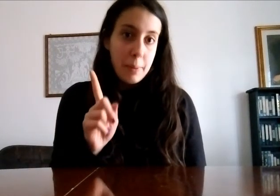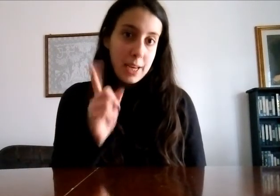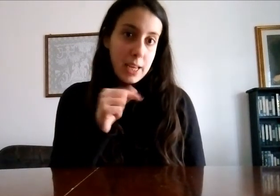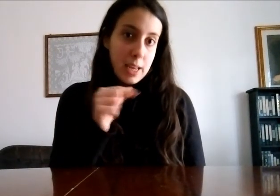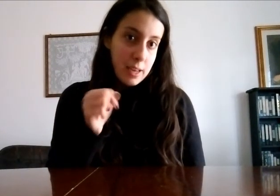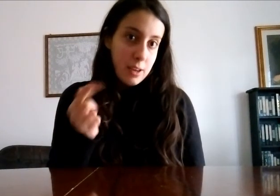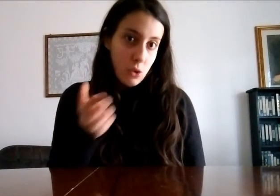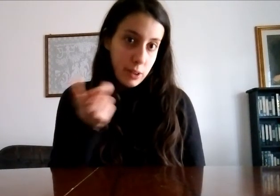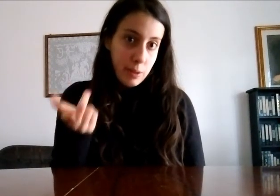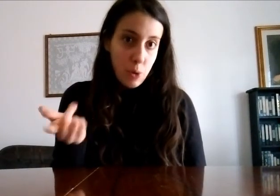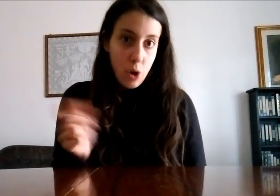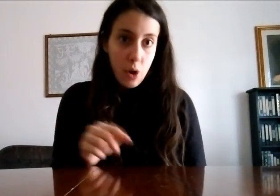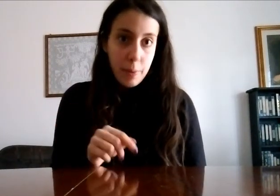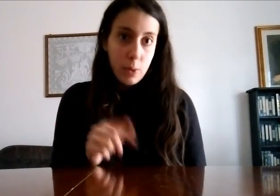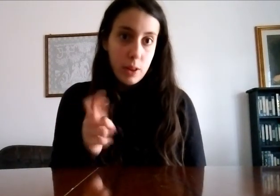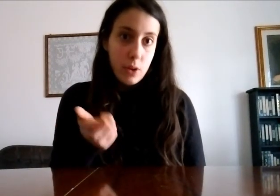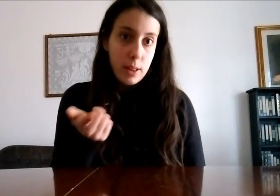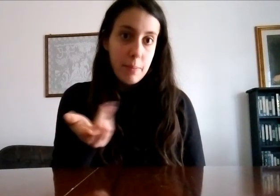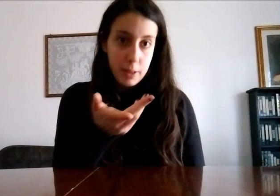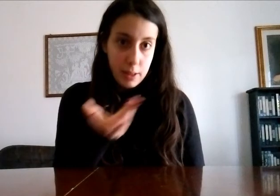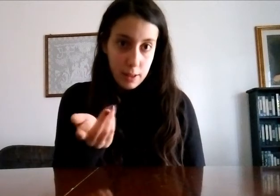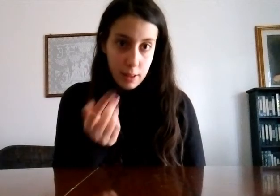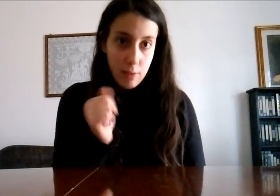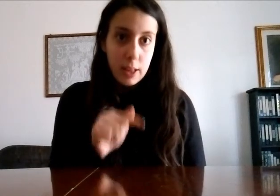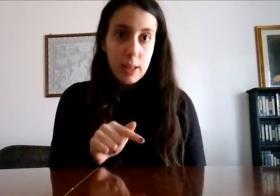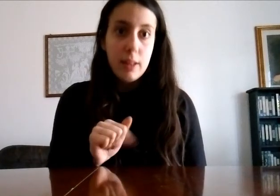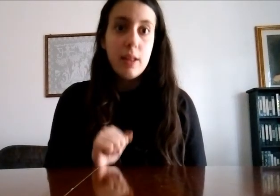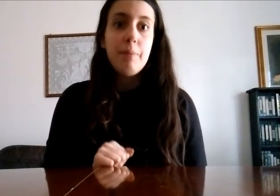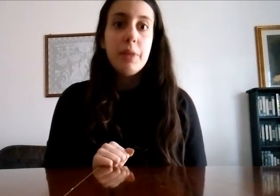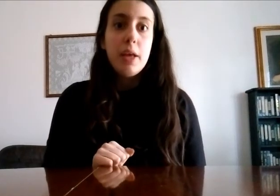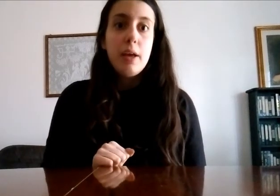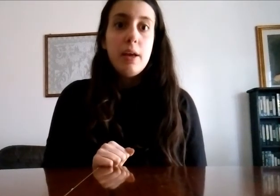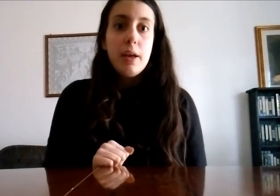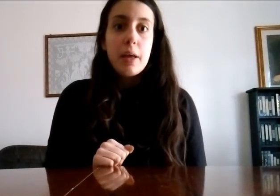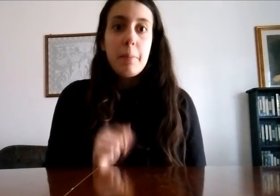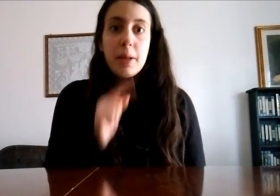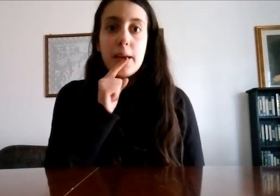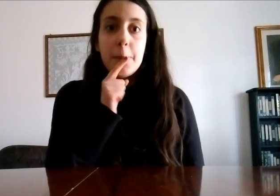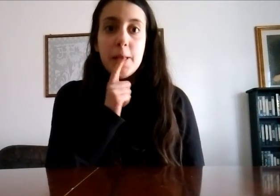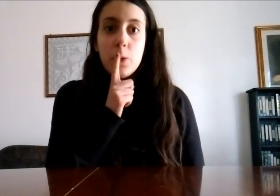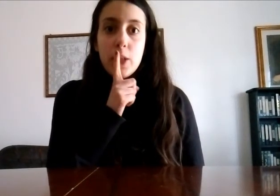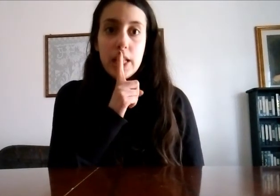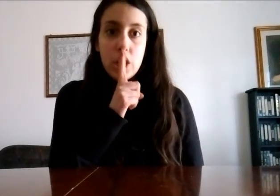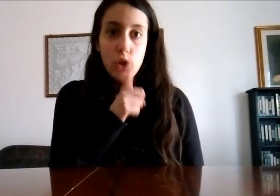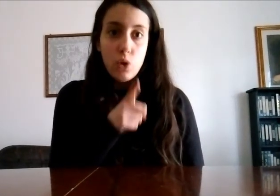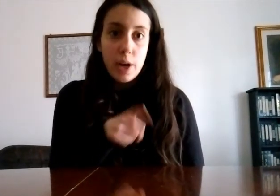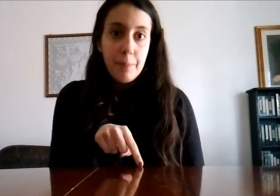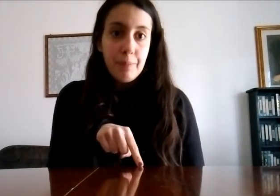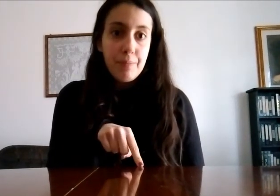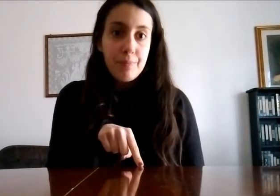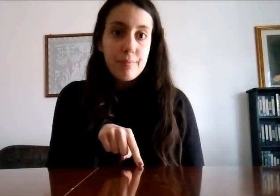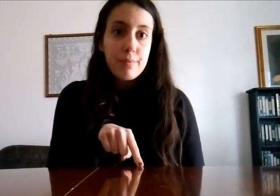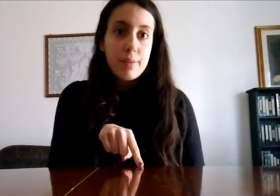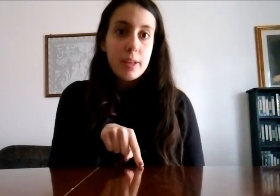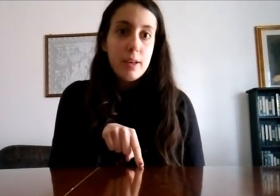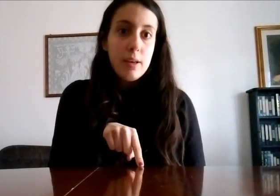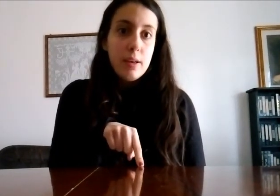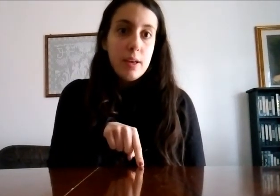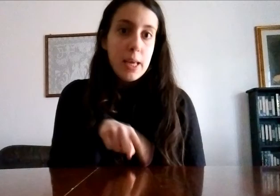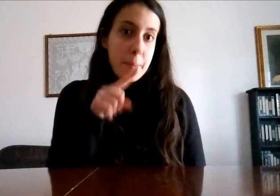perché non si può per questione sempre di riservatezza che praticamente questa signora in